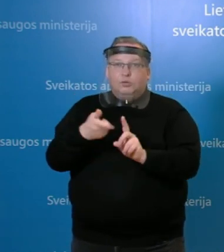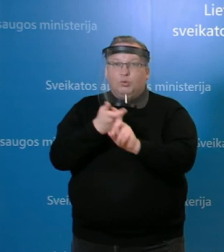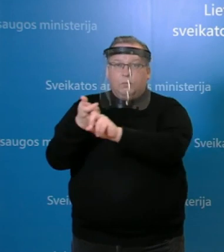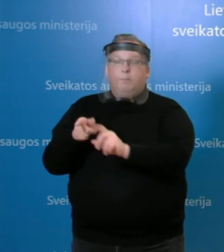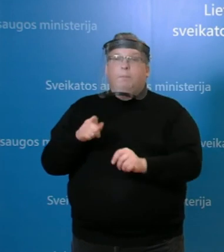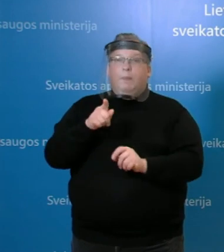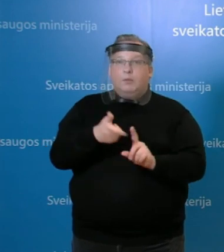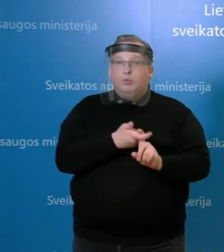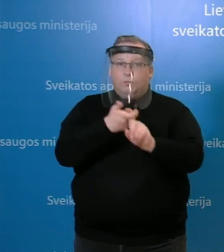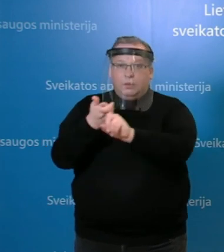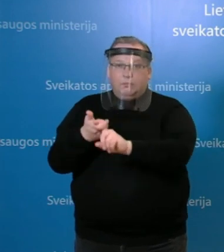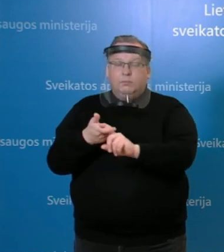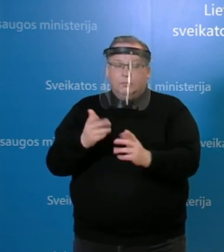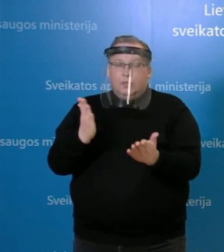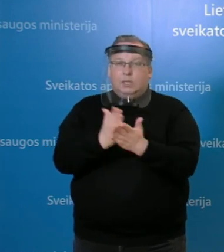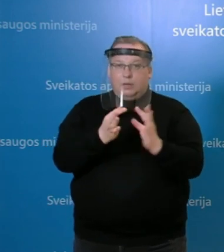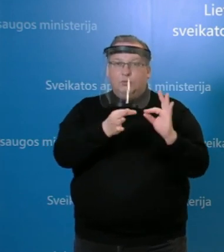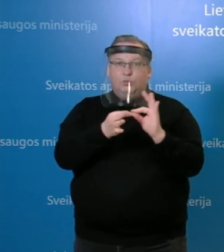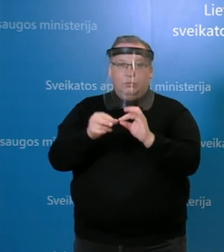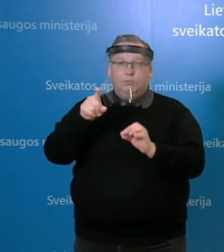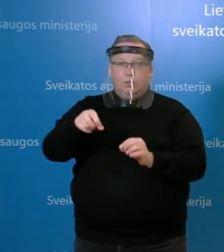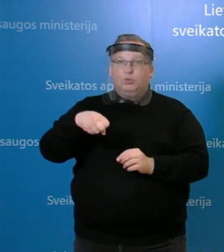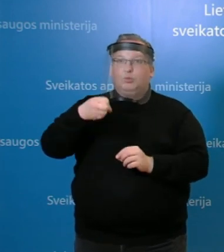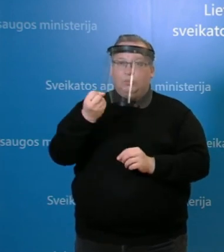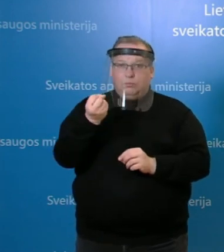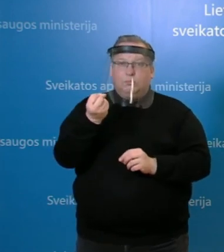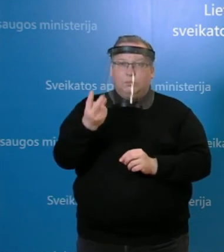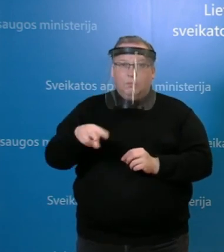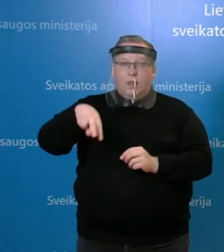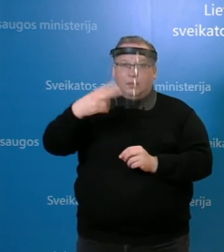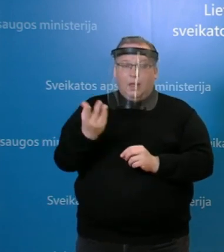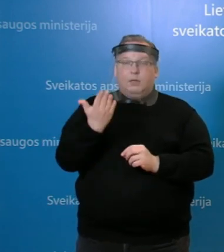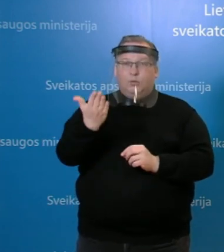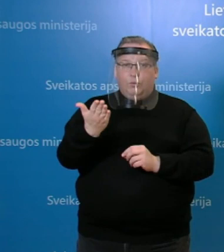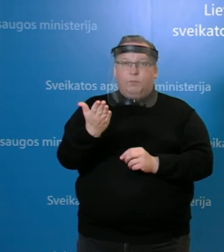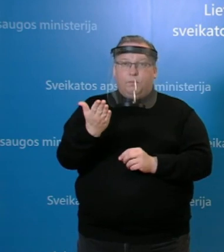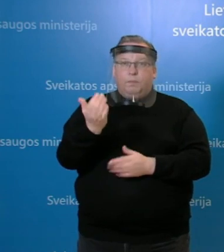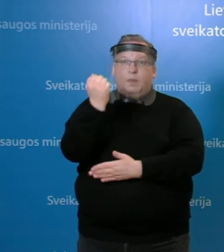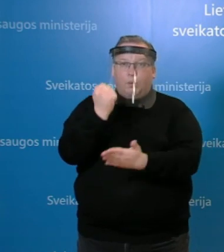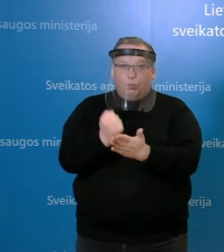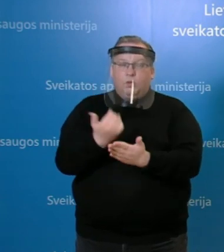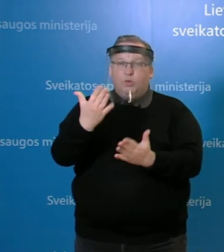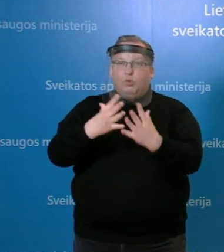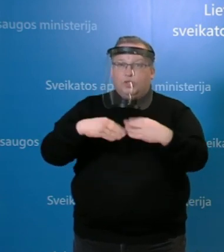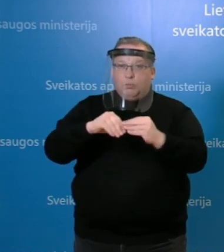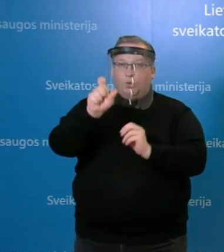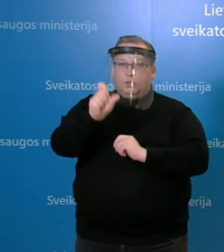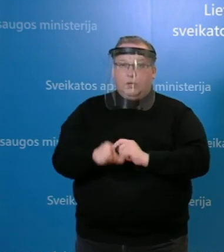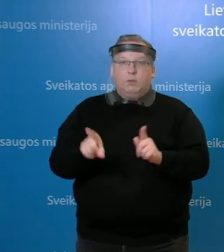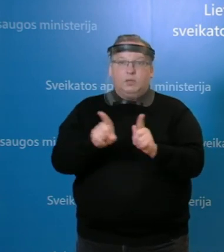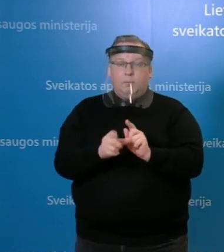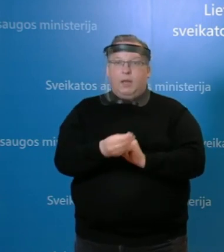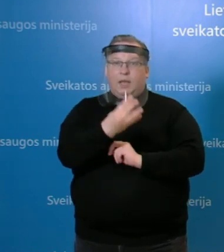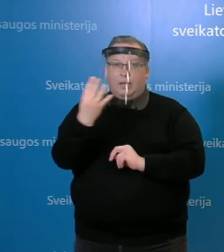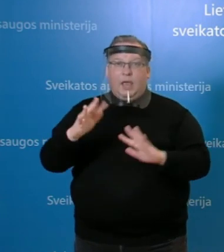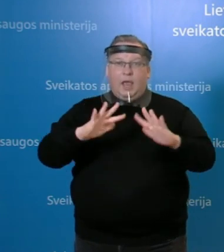susijęs su Vilniaus miesto klinikinės ligonės darbuotojų, tai yra jo šeimos nariai. Ir jau keli atvejai su tuo pačiu darbuotojui